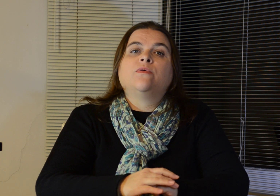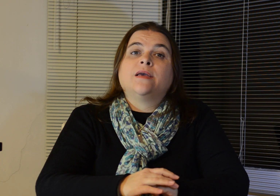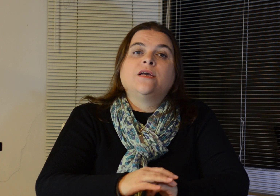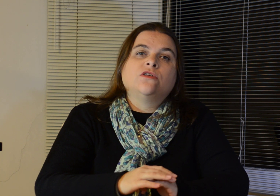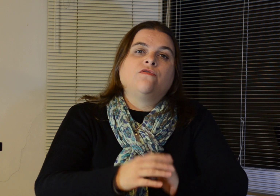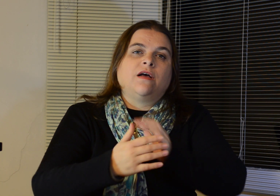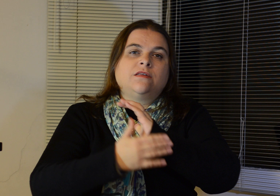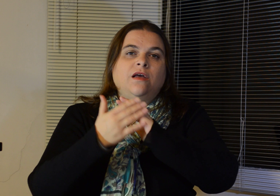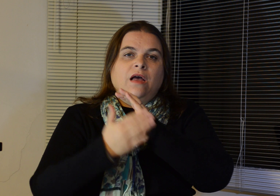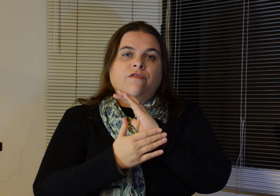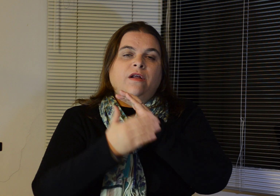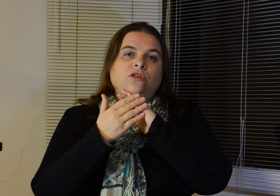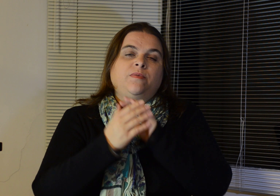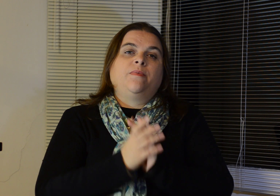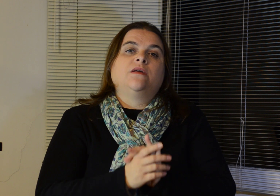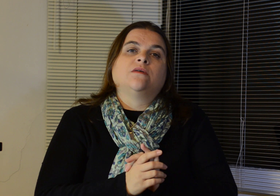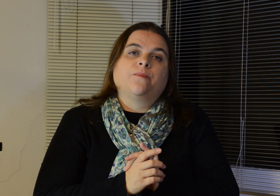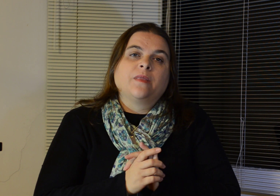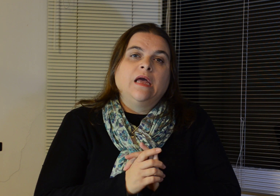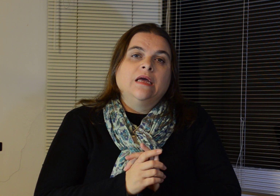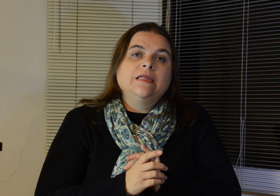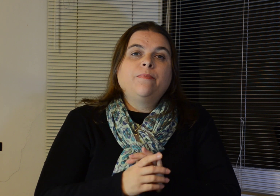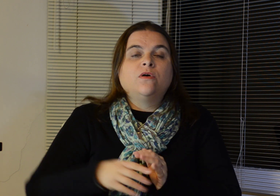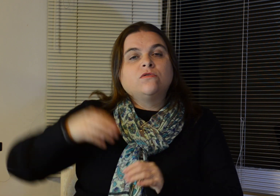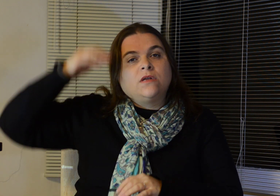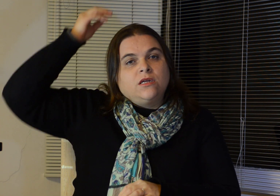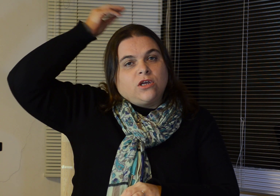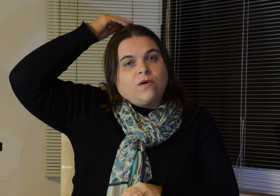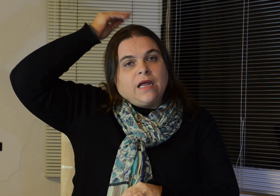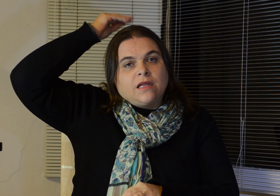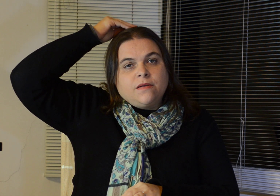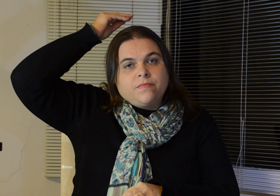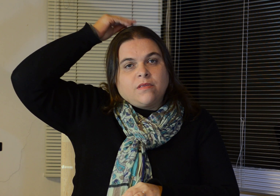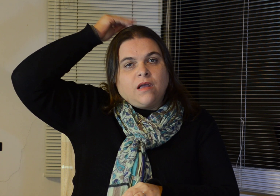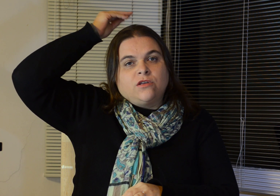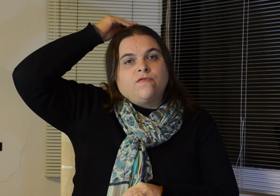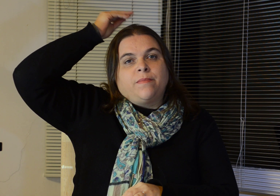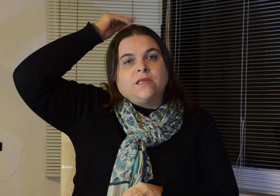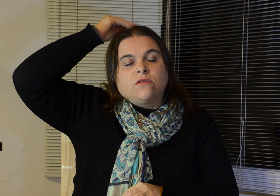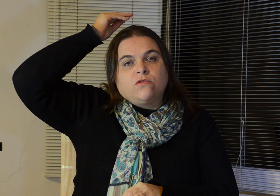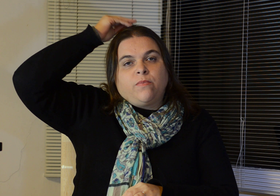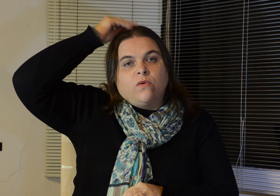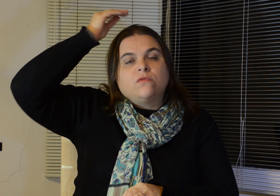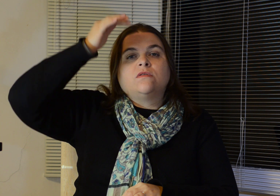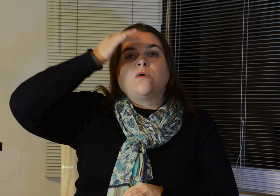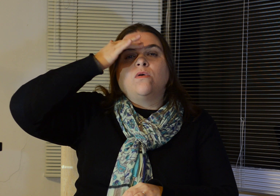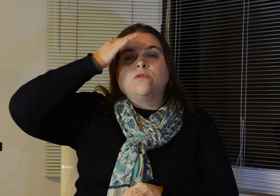por que a gente faz a frase de preparação. Depois, durante a rodada, a gente vai batendo nos pontos, são oito